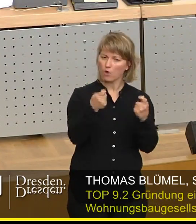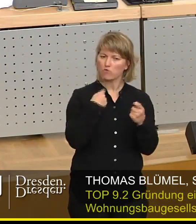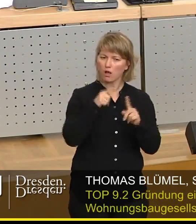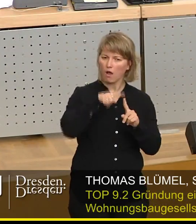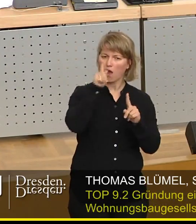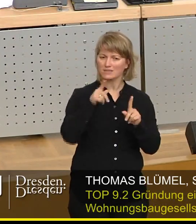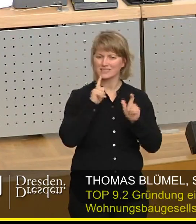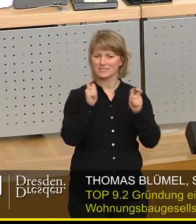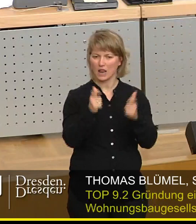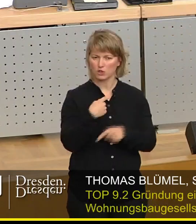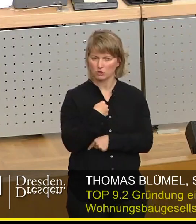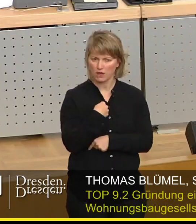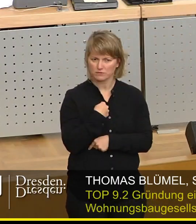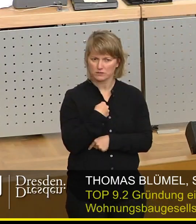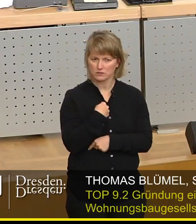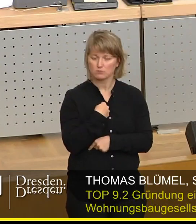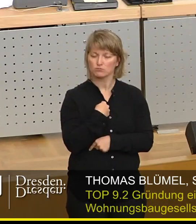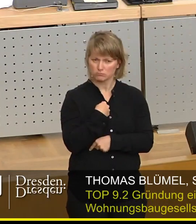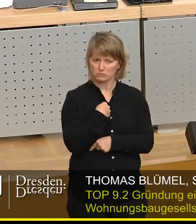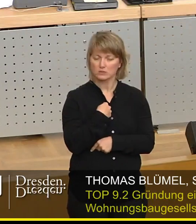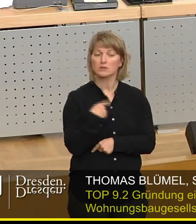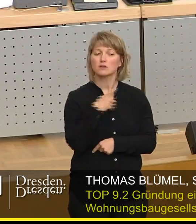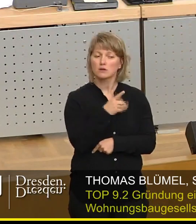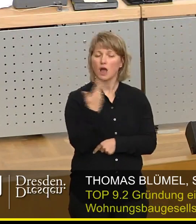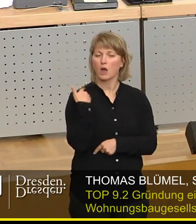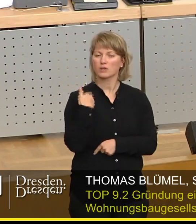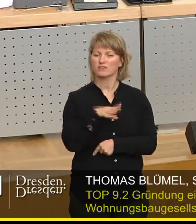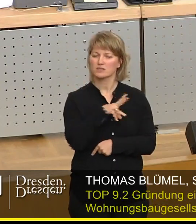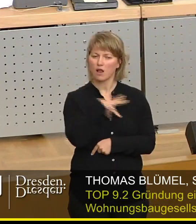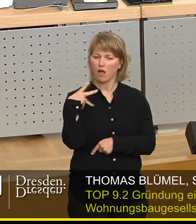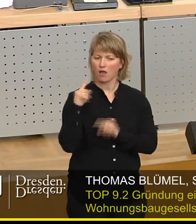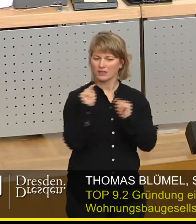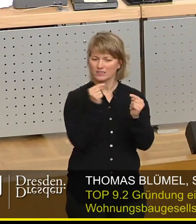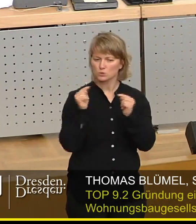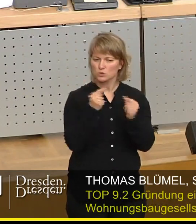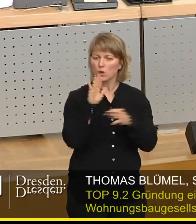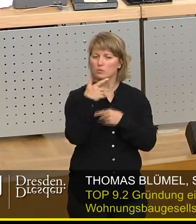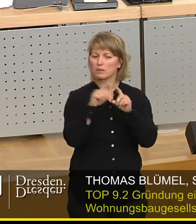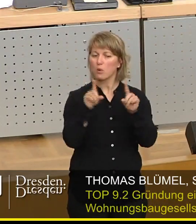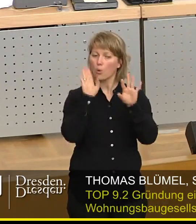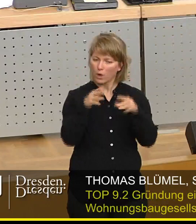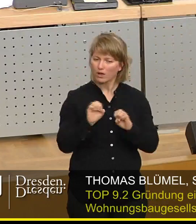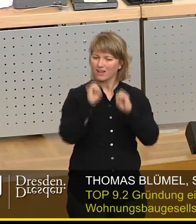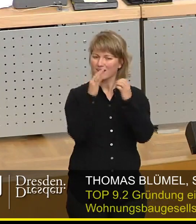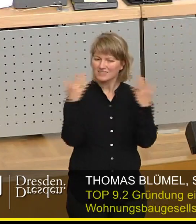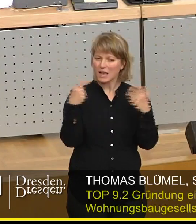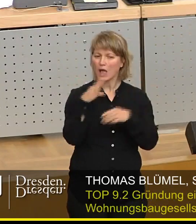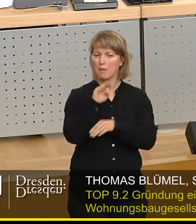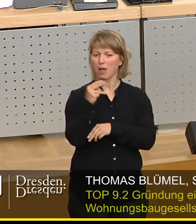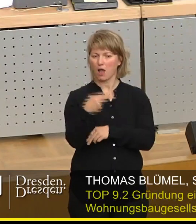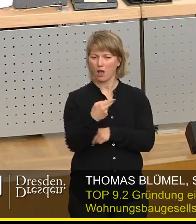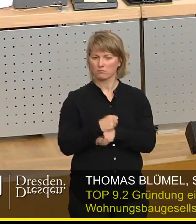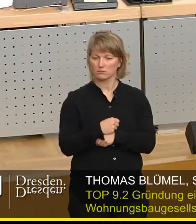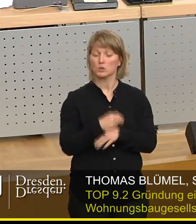Rechtsform, wie sie lange über eine GmbH öffentlich diskutiert und debattiert haben und jetzt völlig